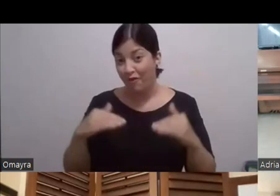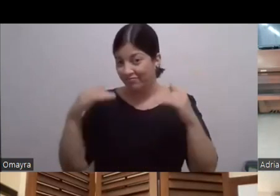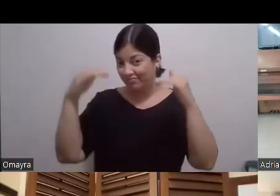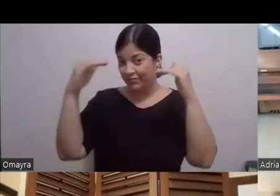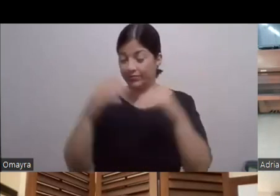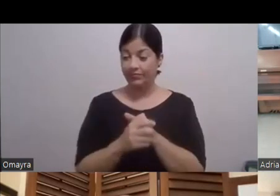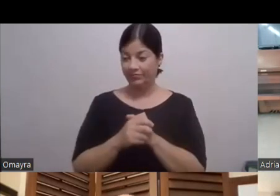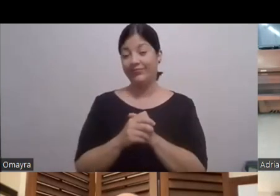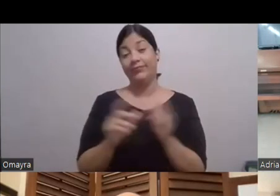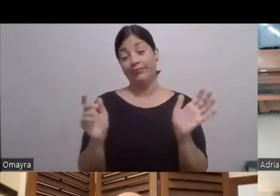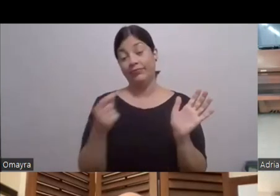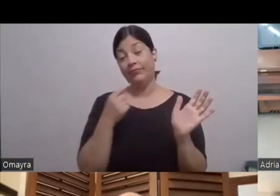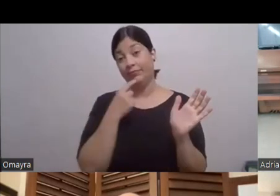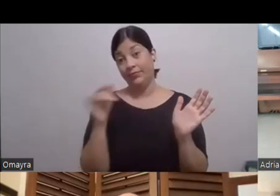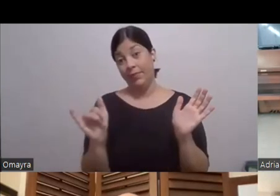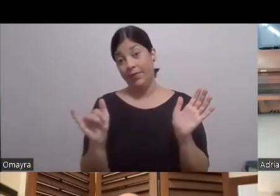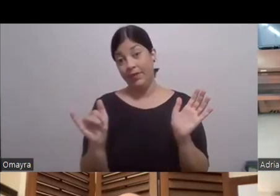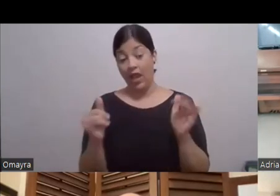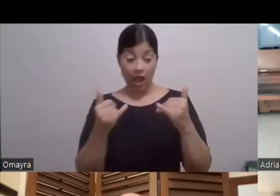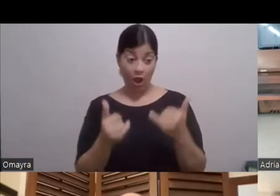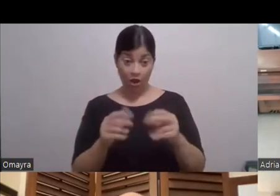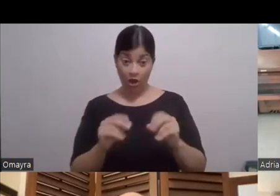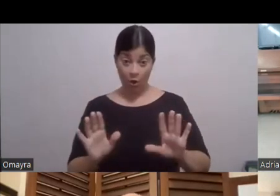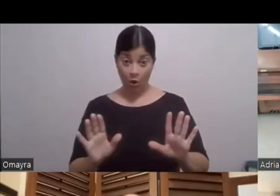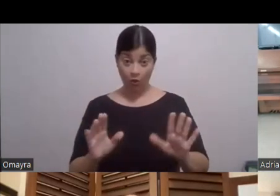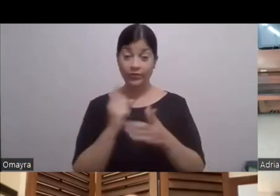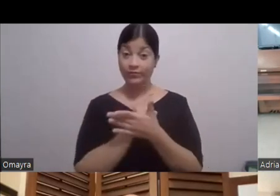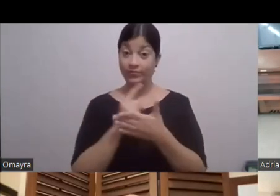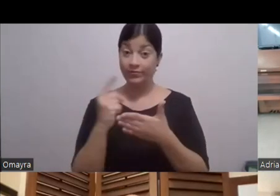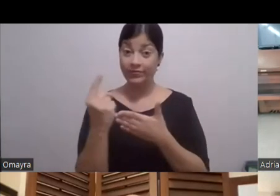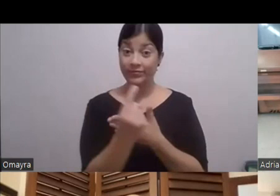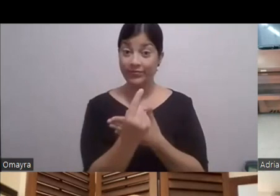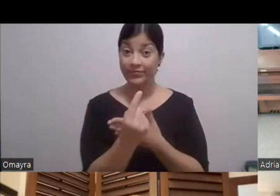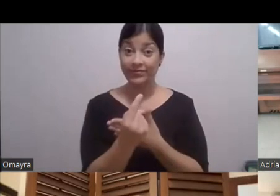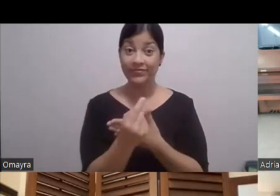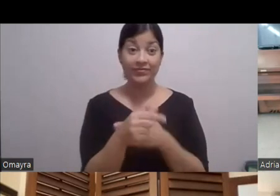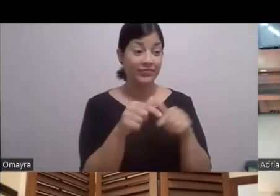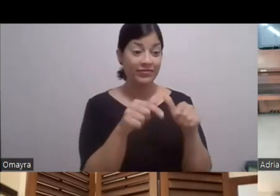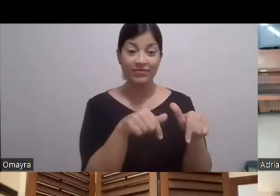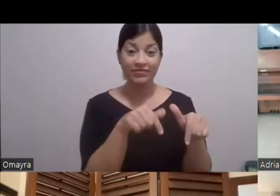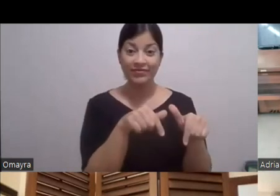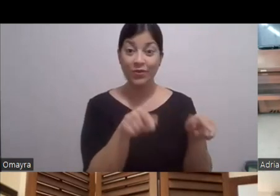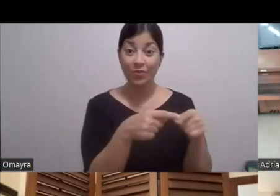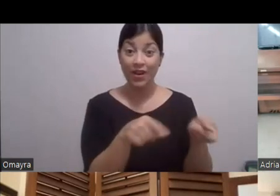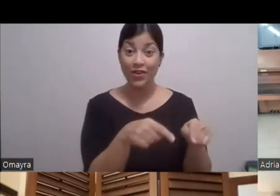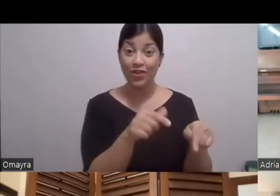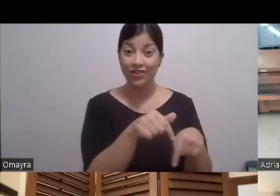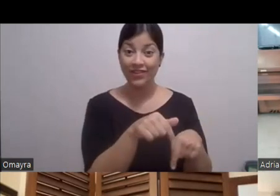Ahora no La semana que viene Cumple el míster El está aquí El que está aquí abajo Néstor Yo mismo El